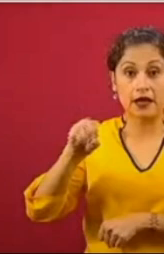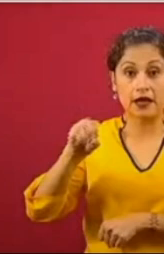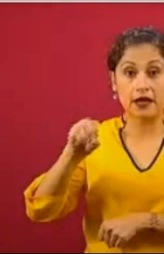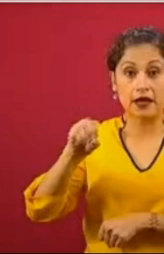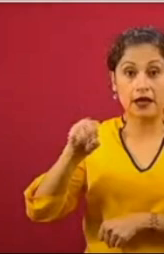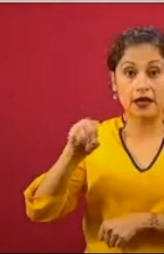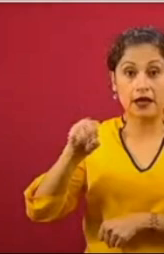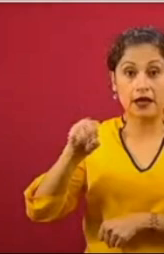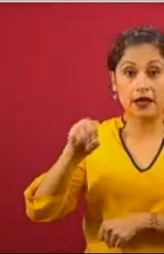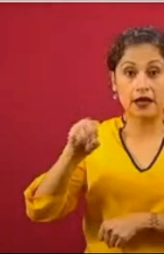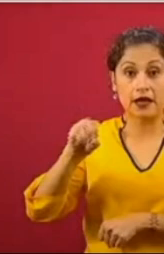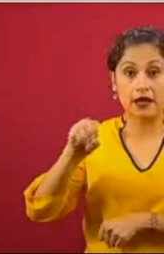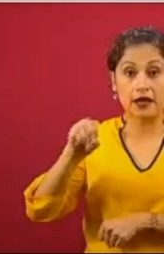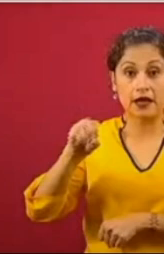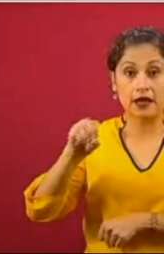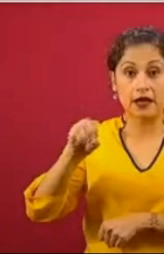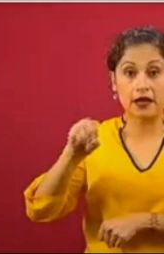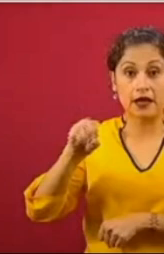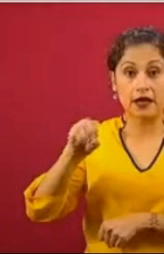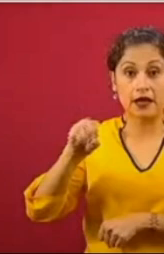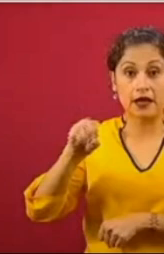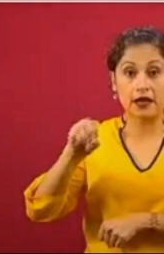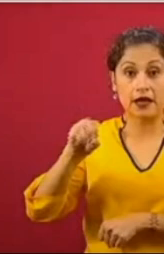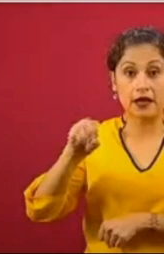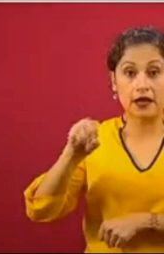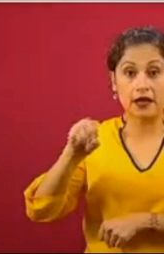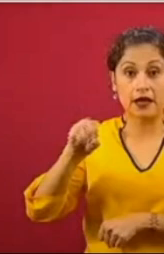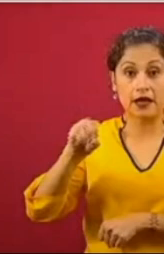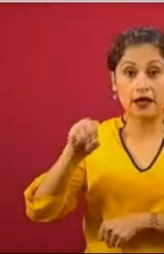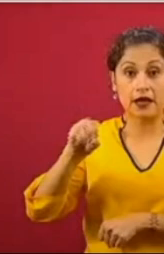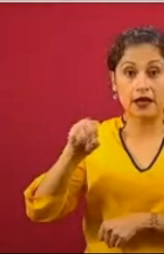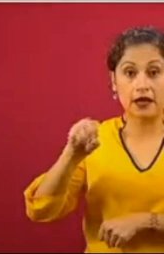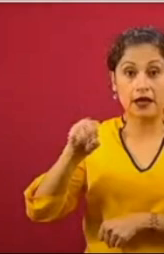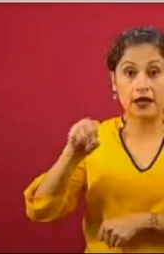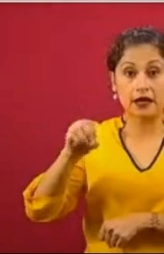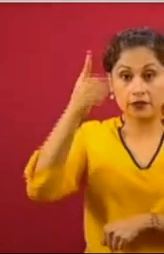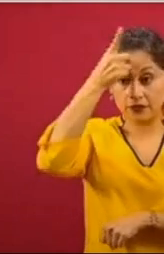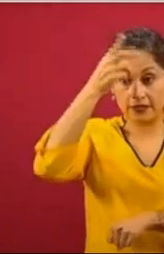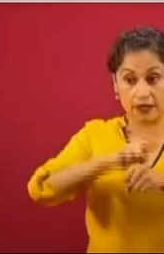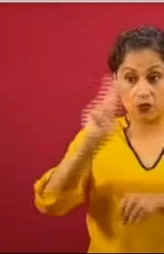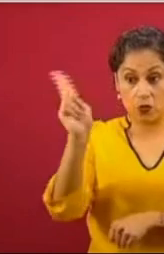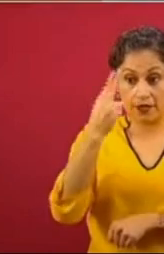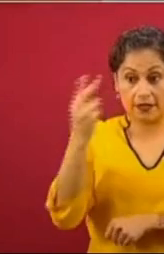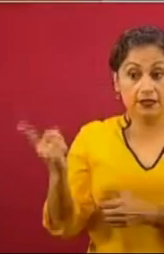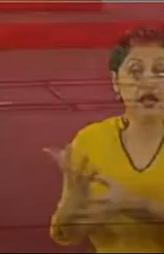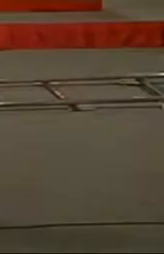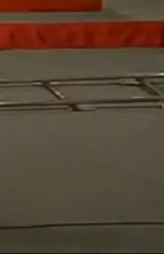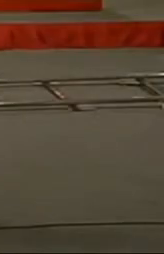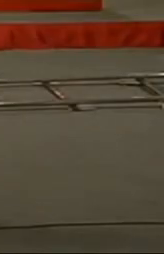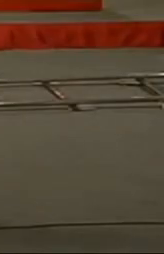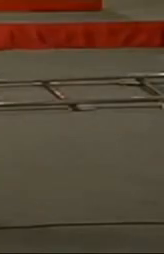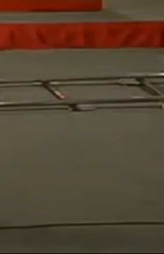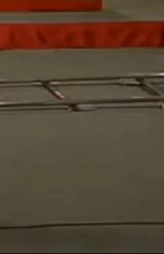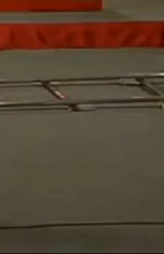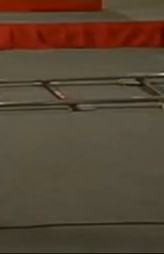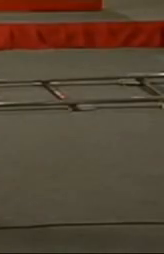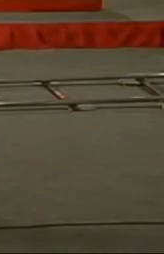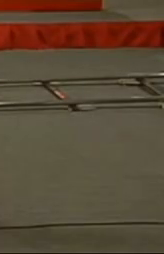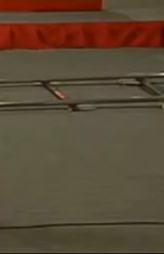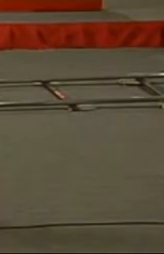Narro Pero la reportera Yo creo que escuchó un chisme ahí en WhatsApp Menciona que las cifras no cuadran